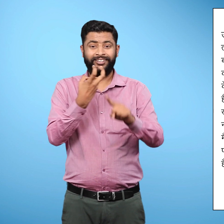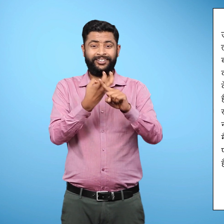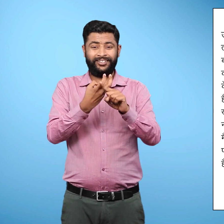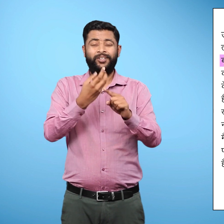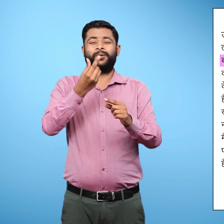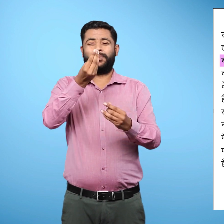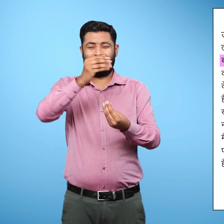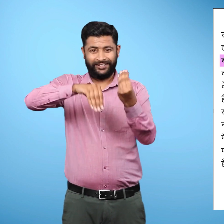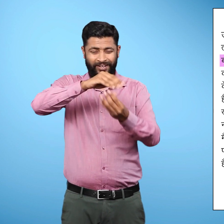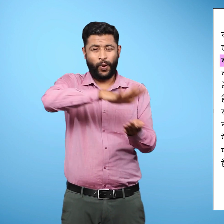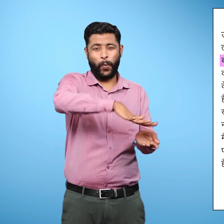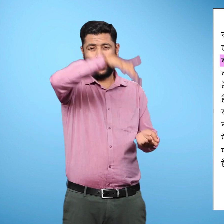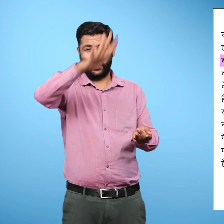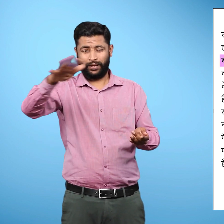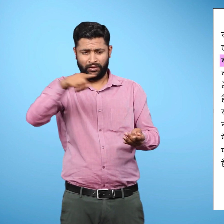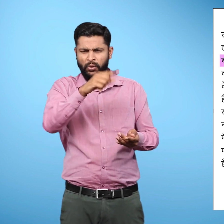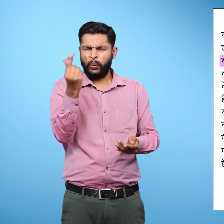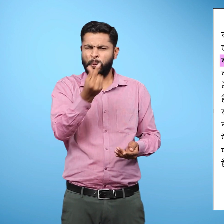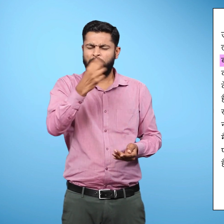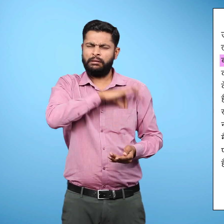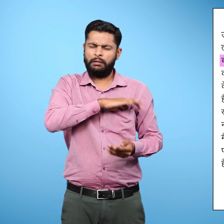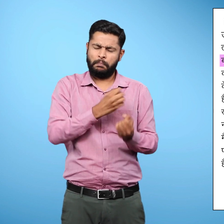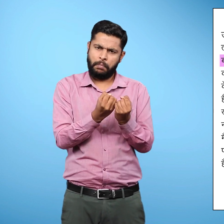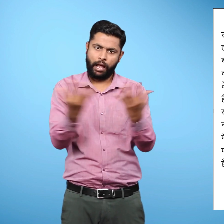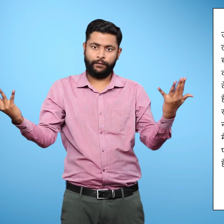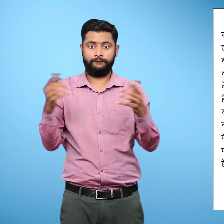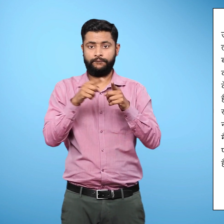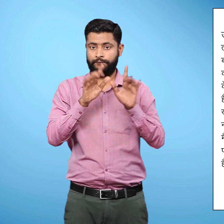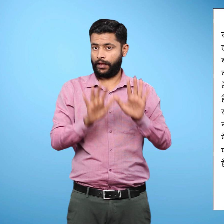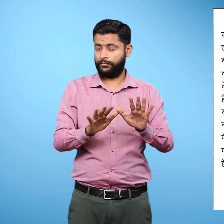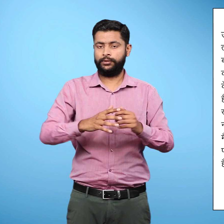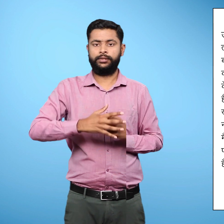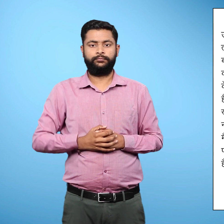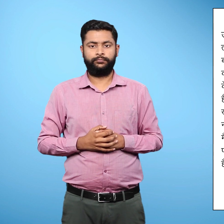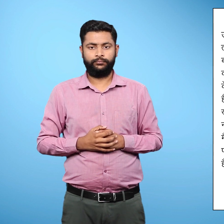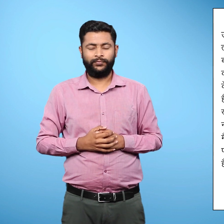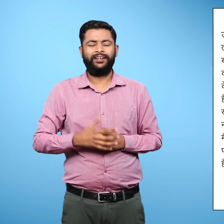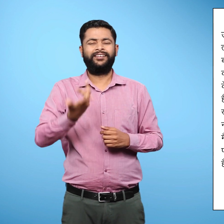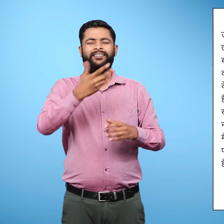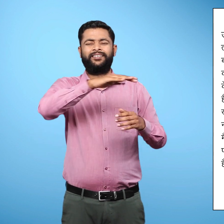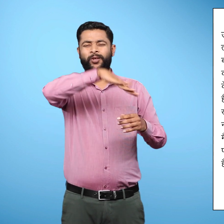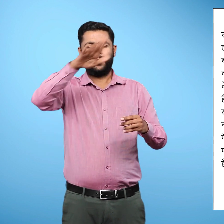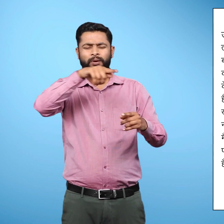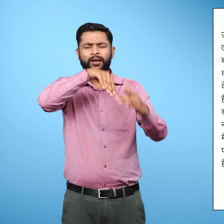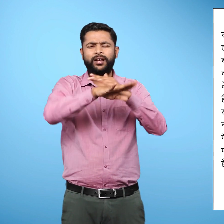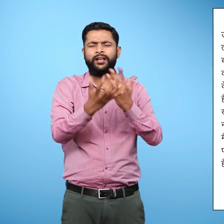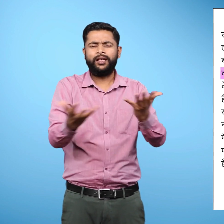पठार बहुत उप्योगी होते हैं, क्यूंकि उनमें खनिजों की